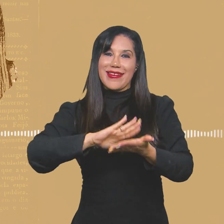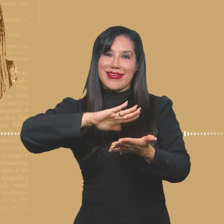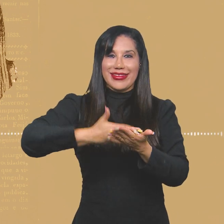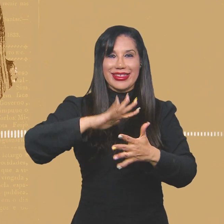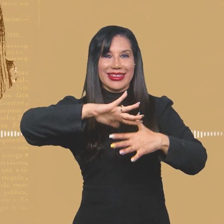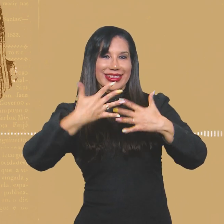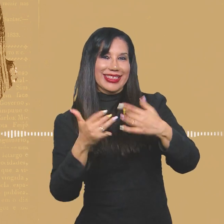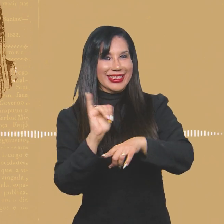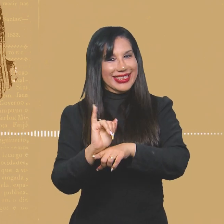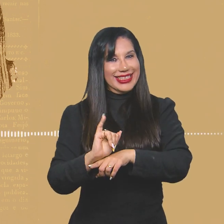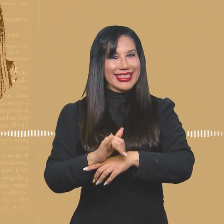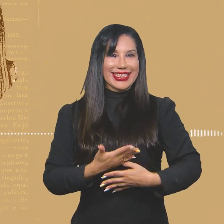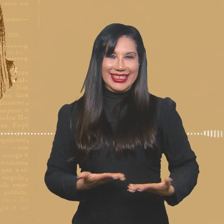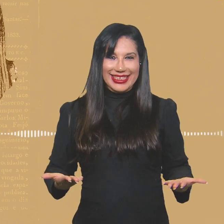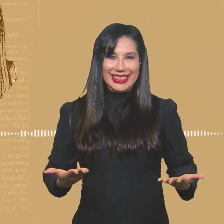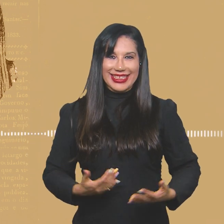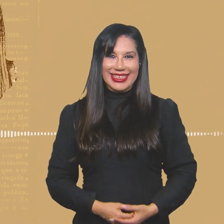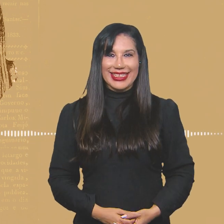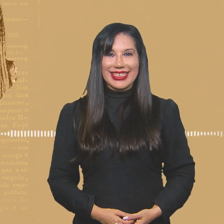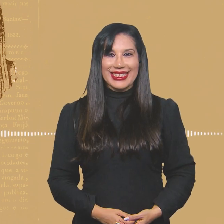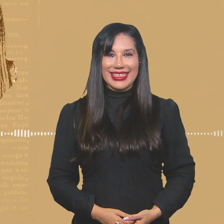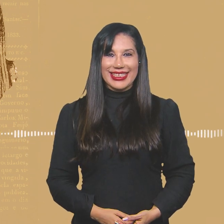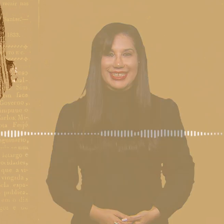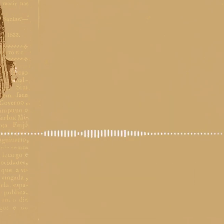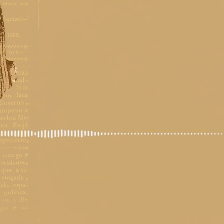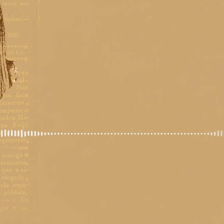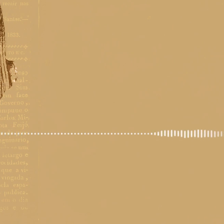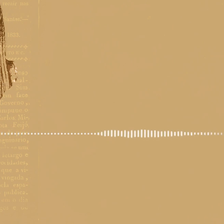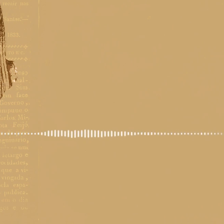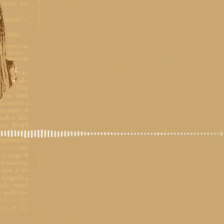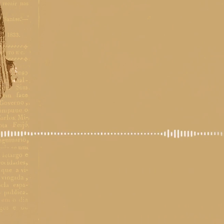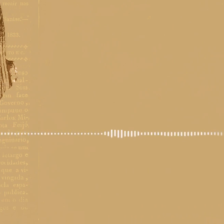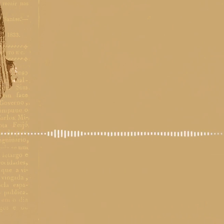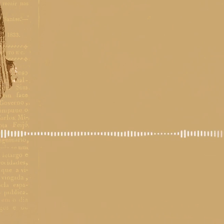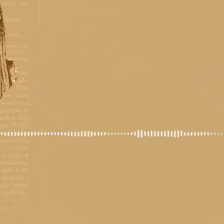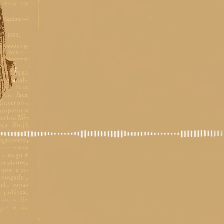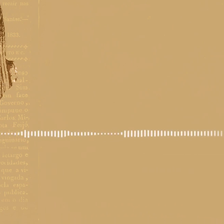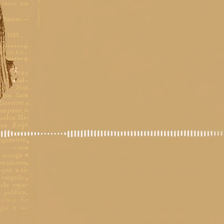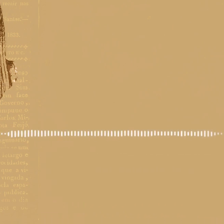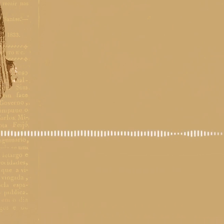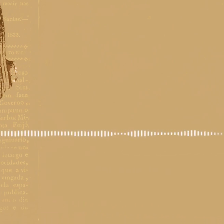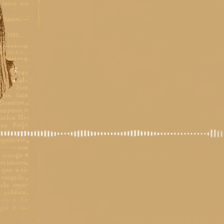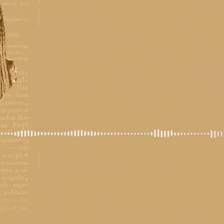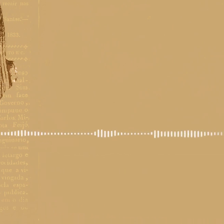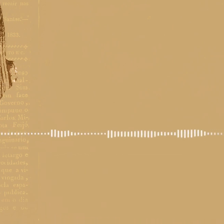áudio, também disponível com interpretação de libras no YouTube. em Vargem Maranhão.